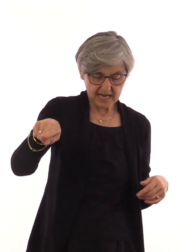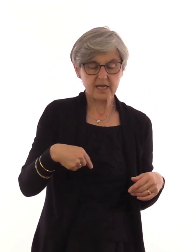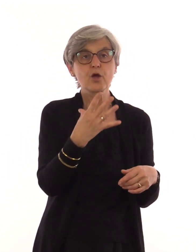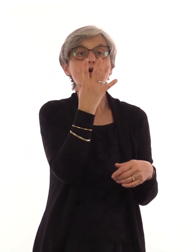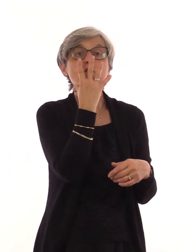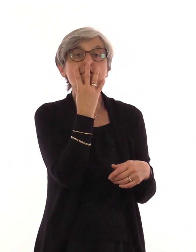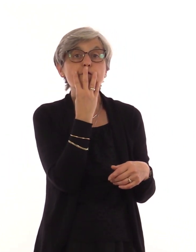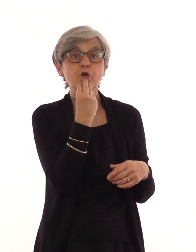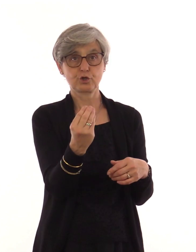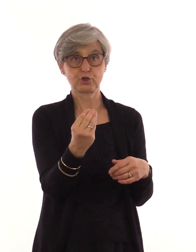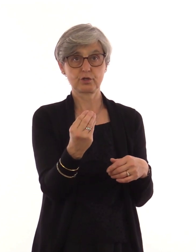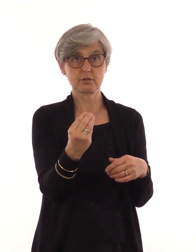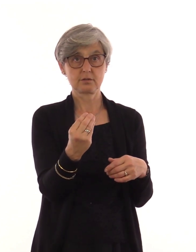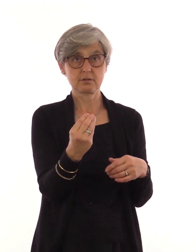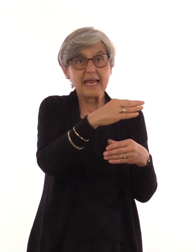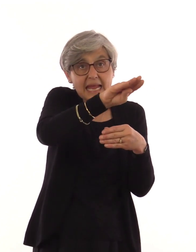-Ausgrenzung.